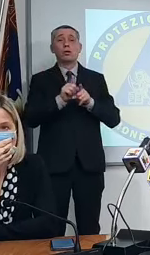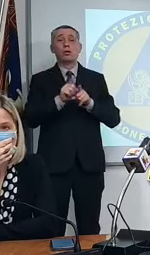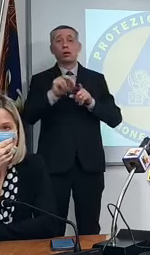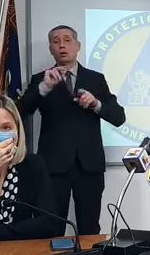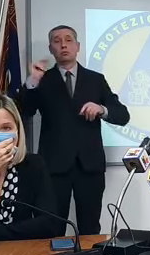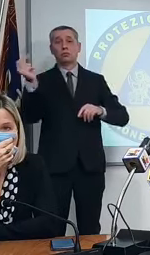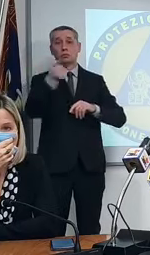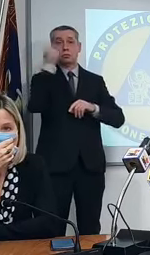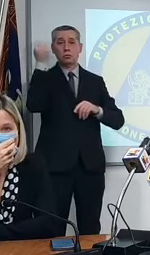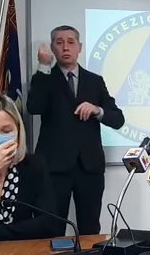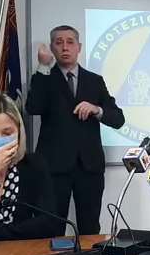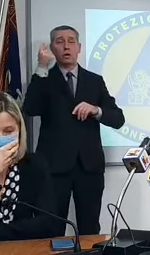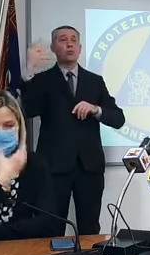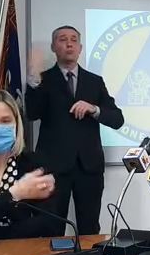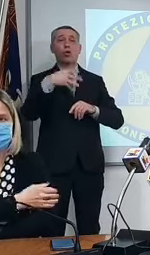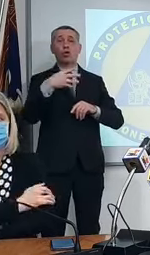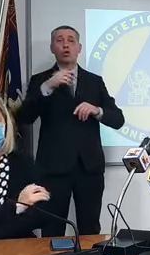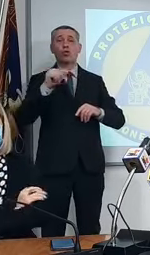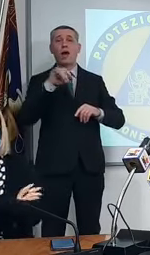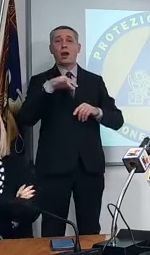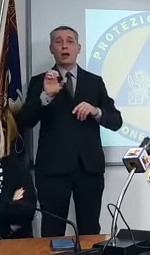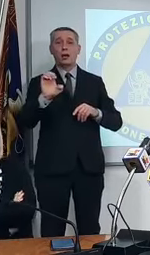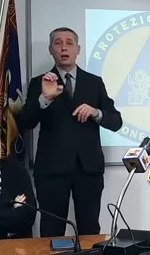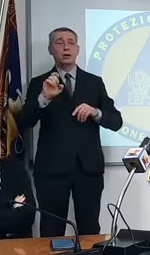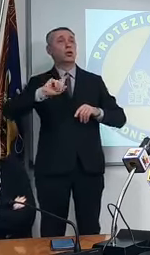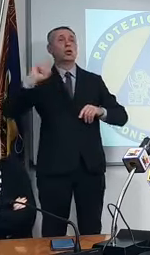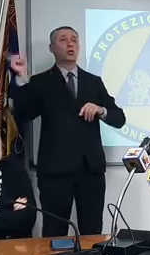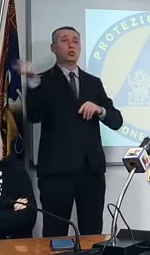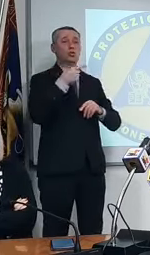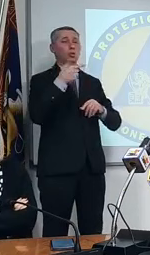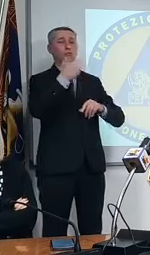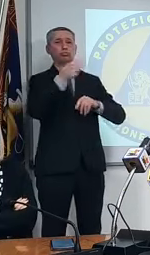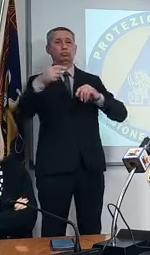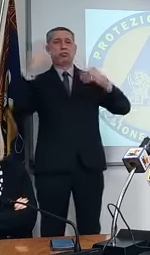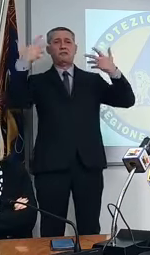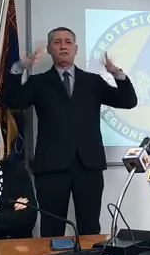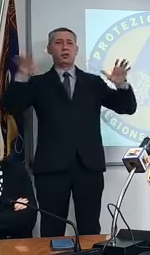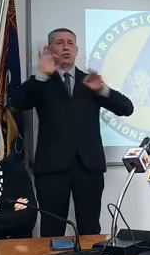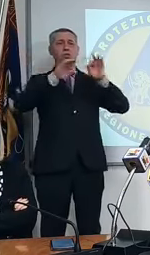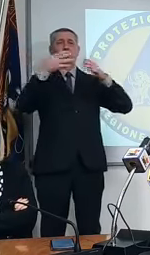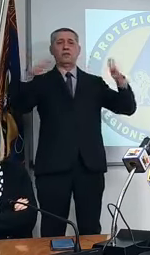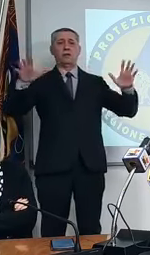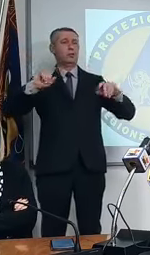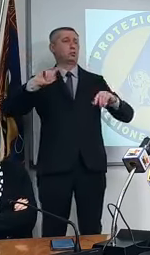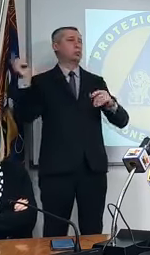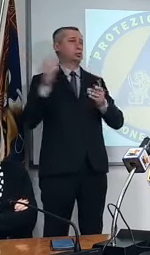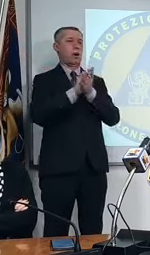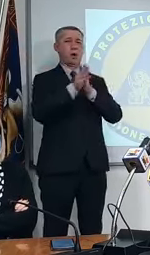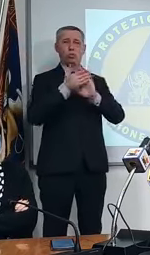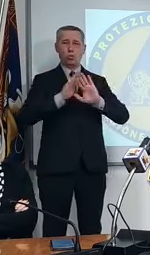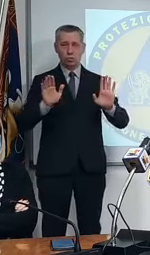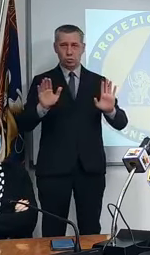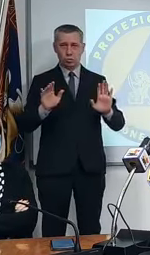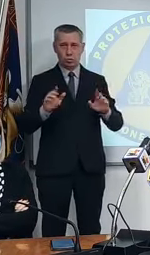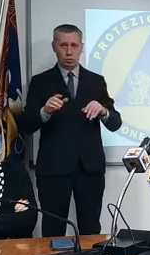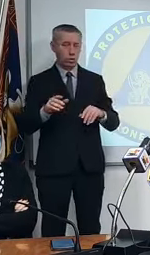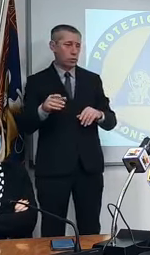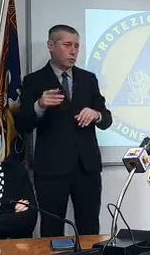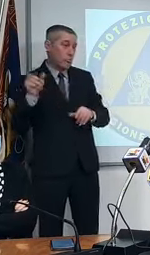monoclonale tutti liberi tutti sani magari forse così era che siccome lo chiedevano le persone